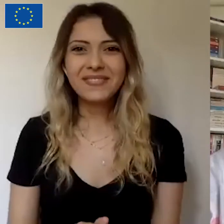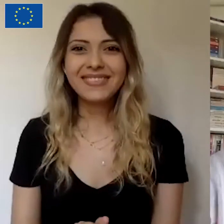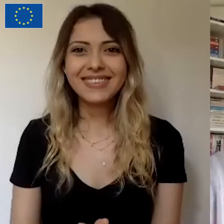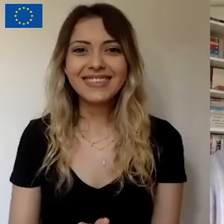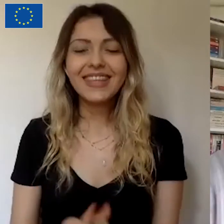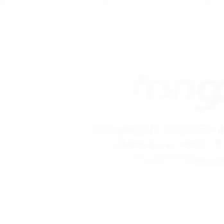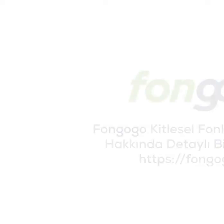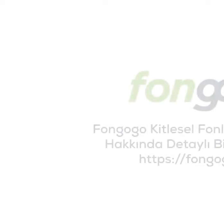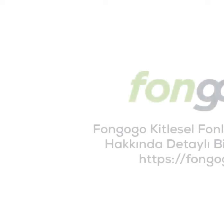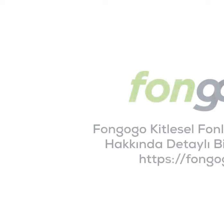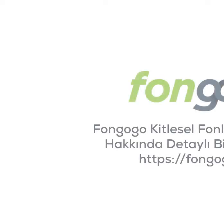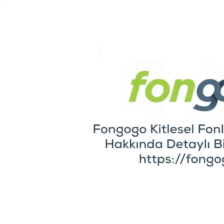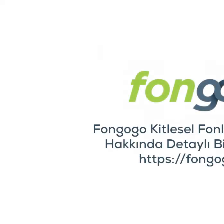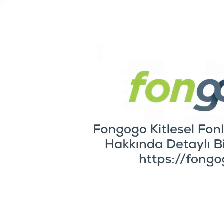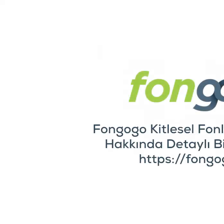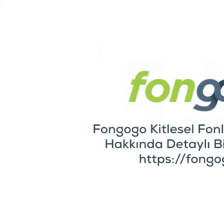teşekkürler Keçin Hanım.